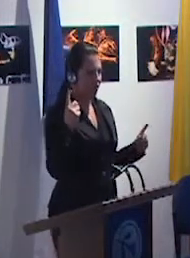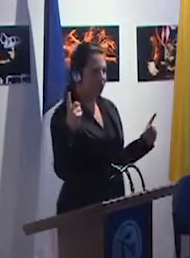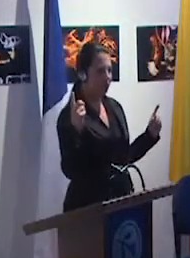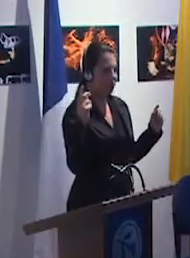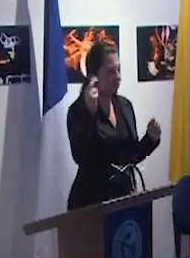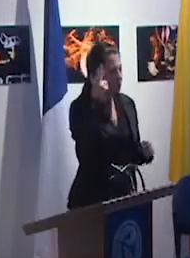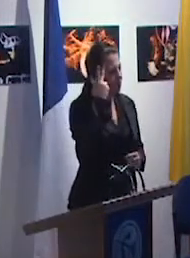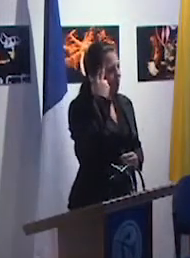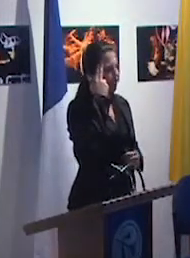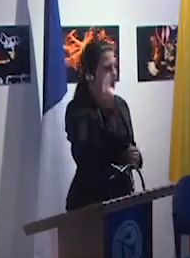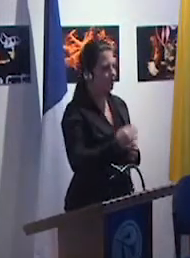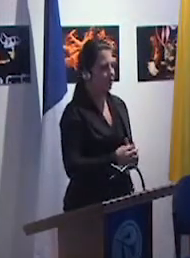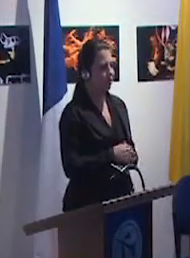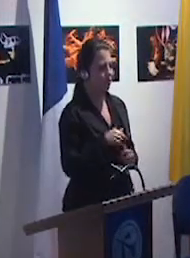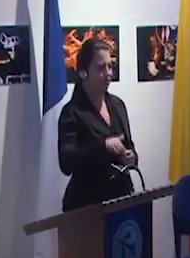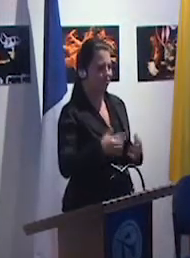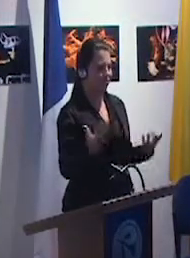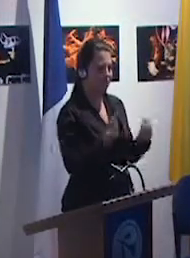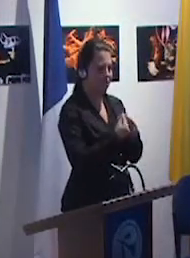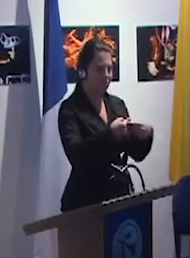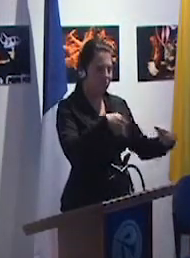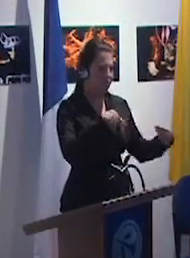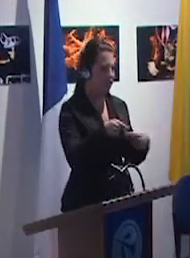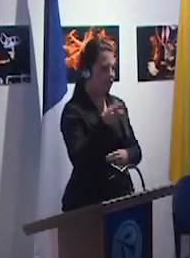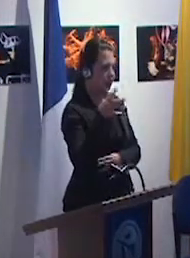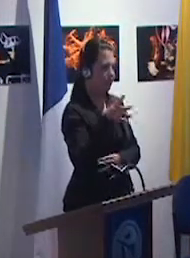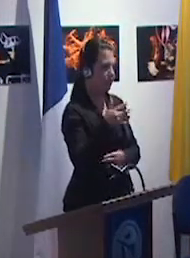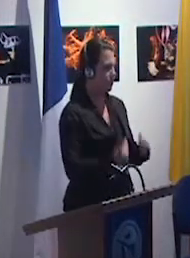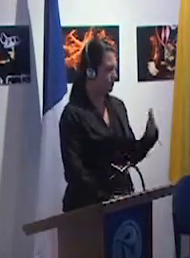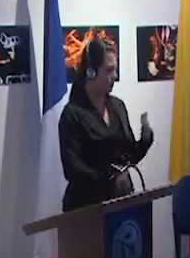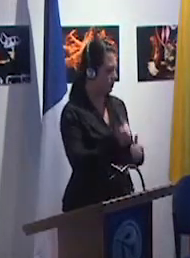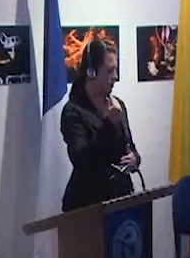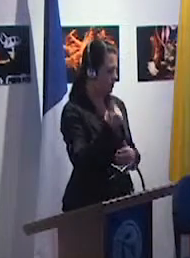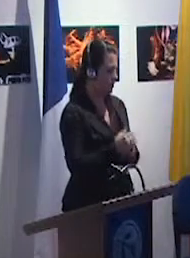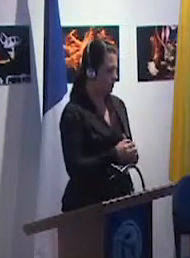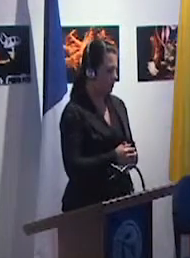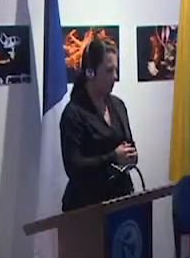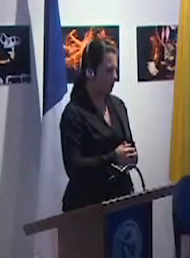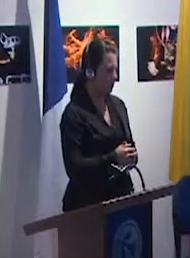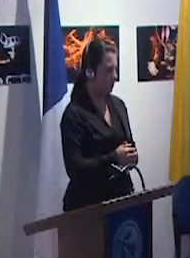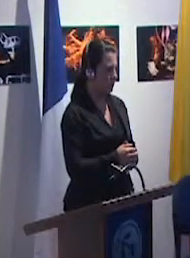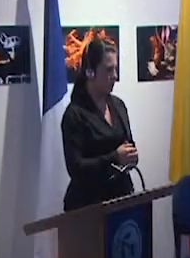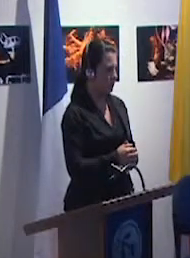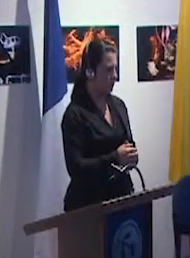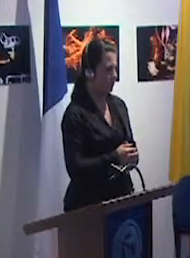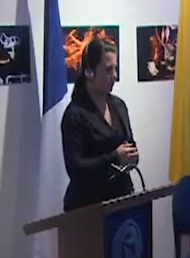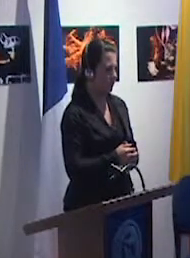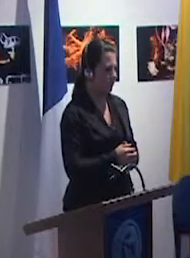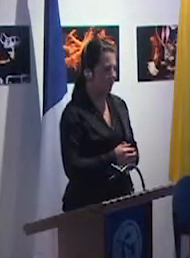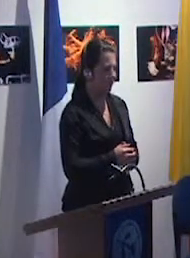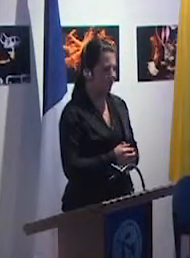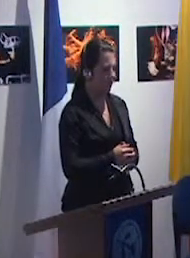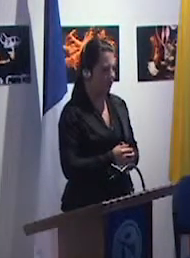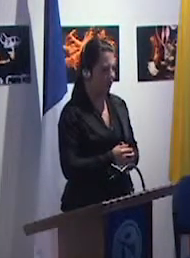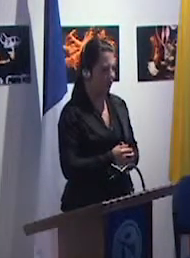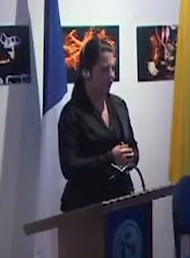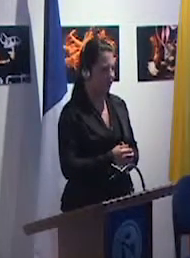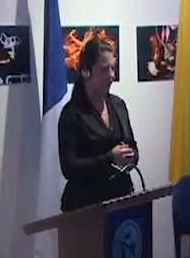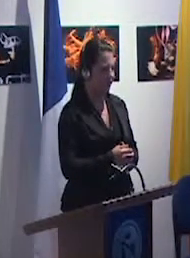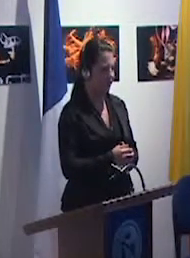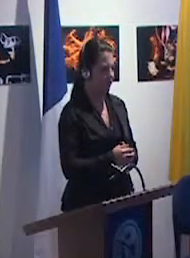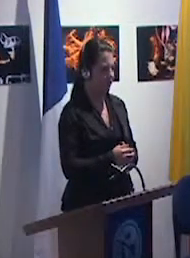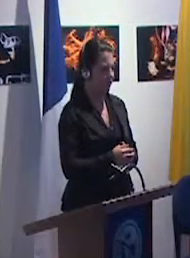colloque de commencer par une conférence un peu théorique et